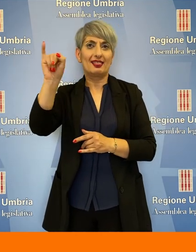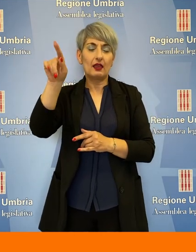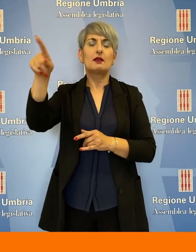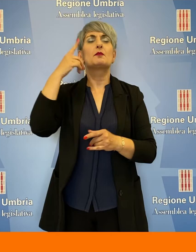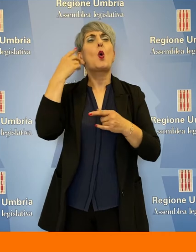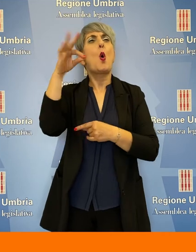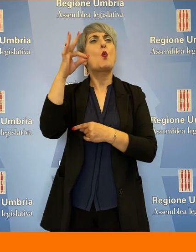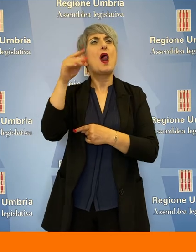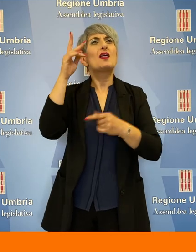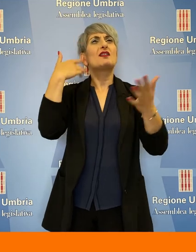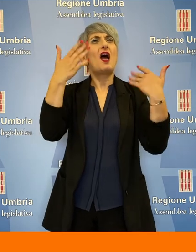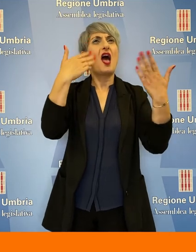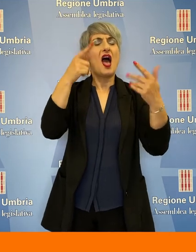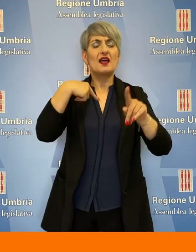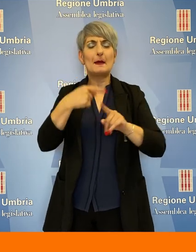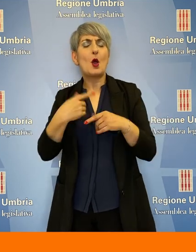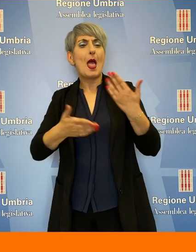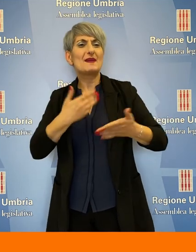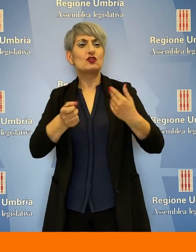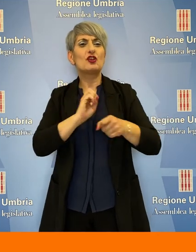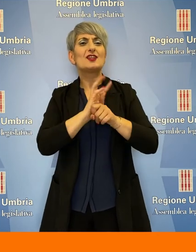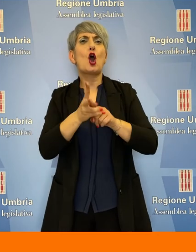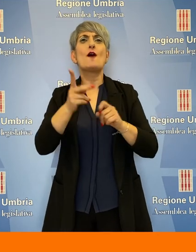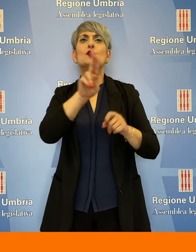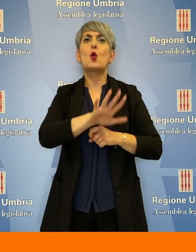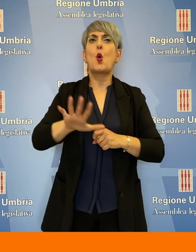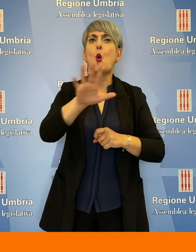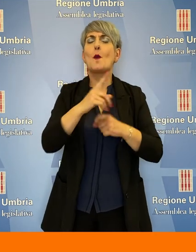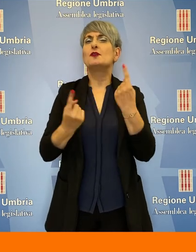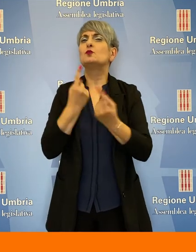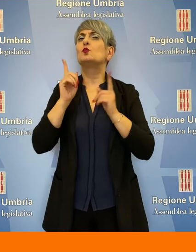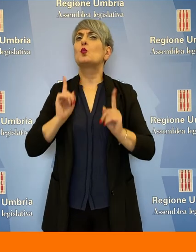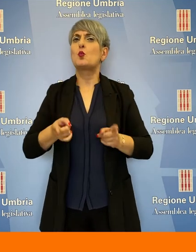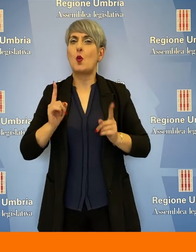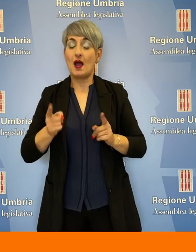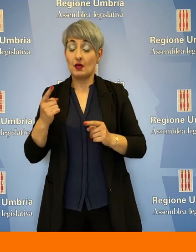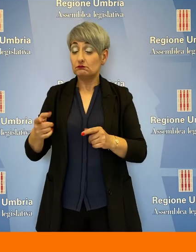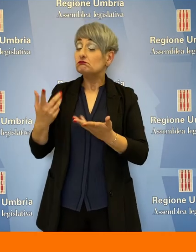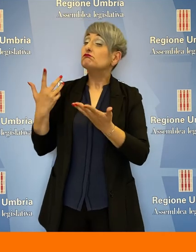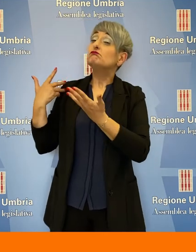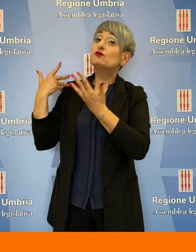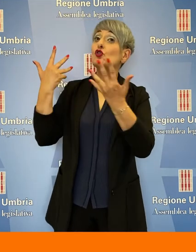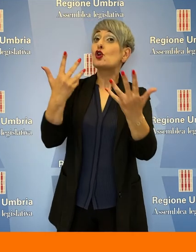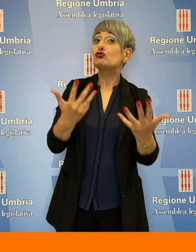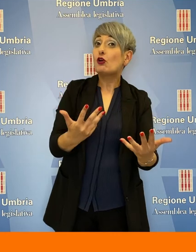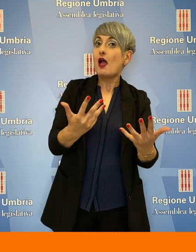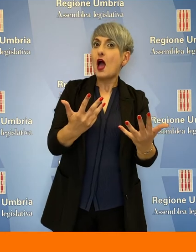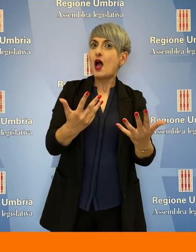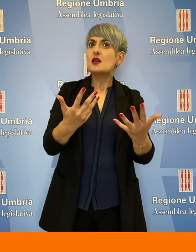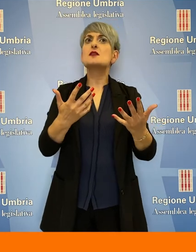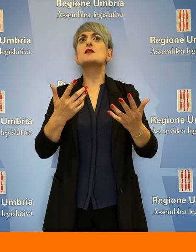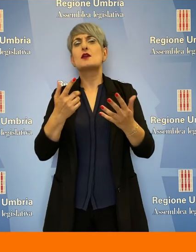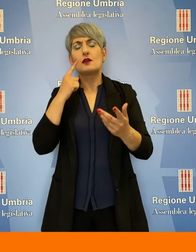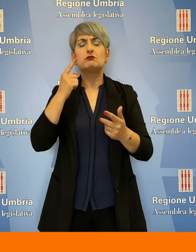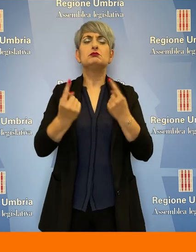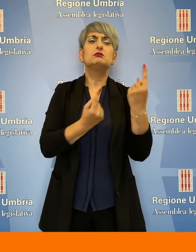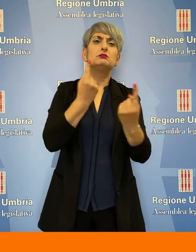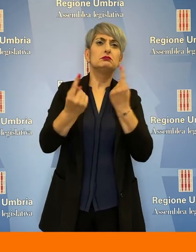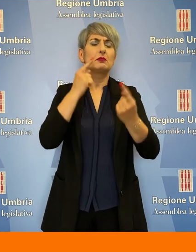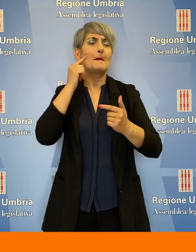dell'aria ed emergenza Covid in Umbria. Il trend degli ultimi dieci anni vedrebbe un complessivo miglioramento